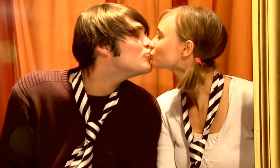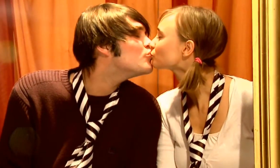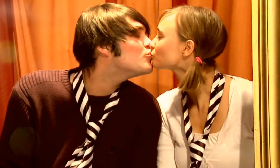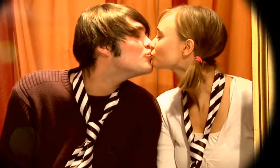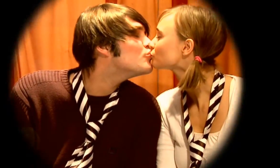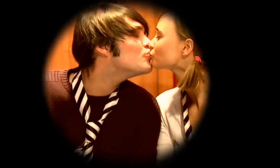Tobi Tobi Tobi